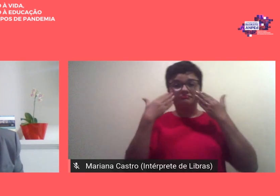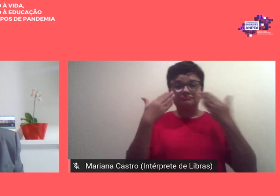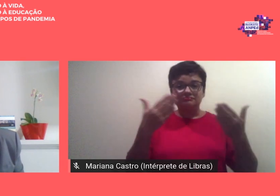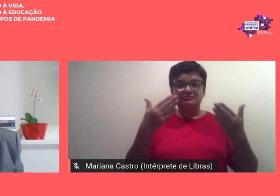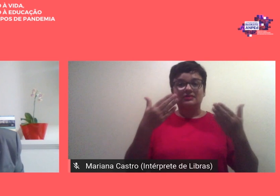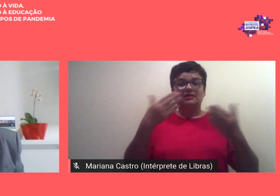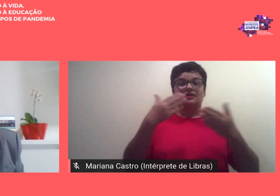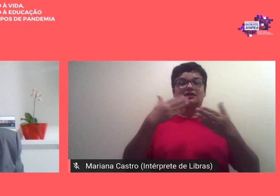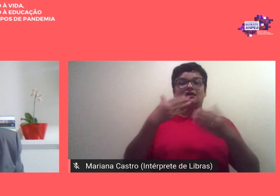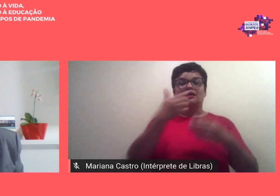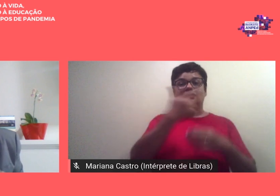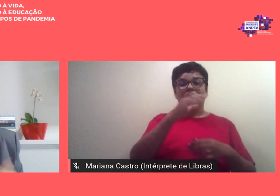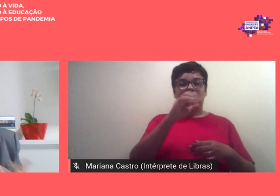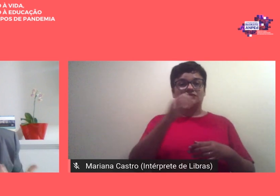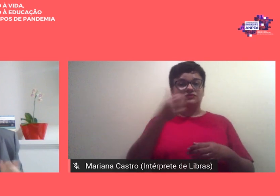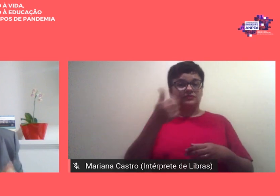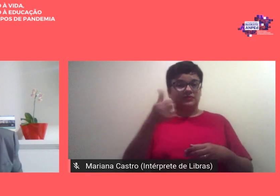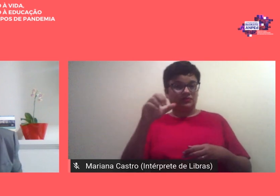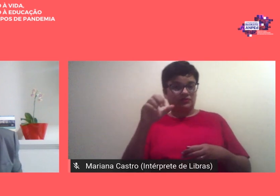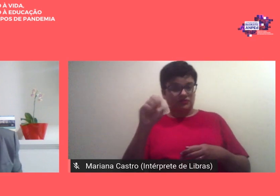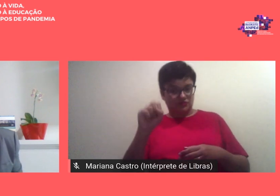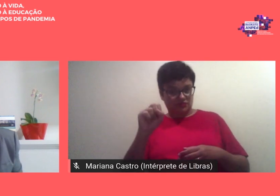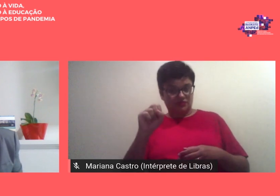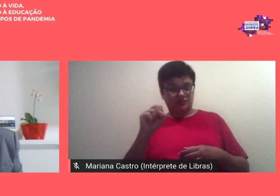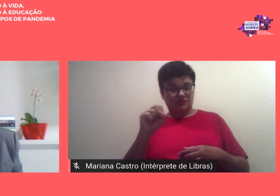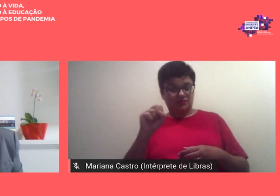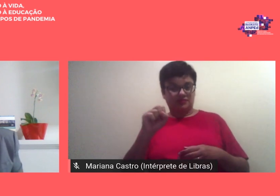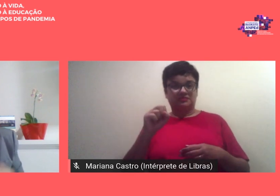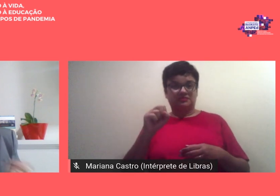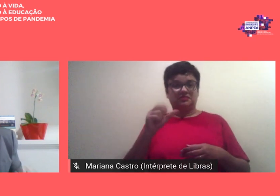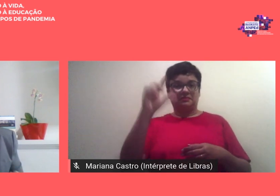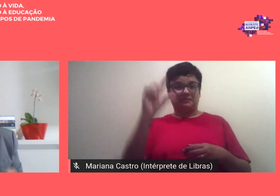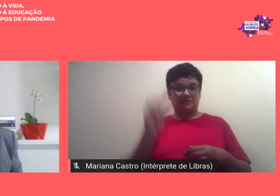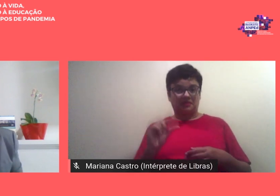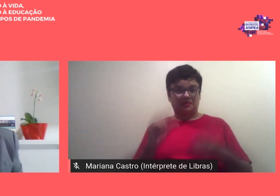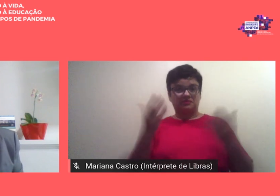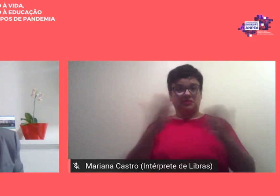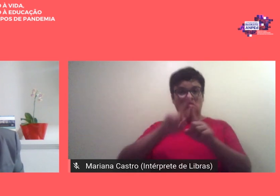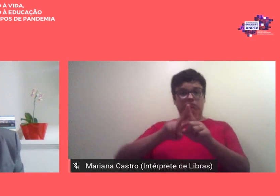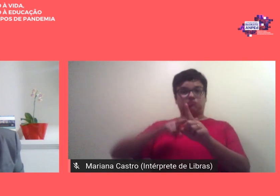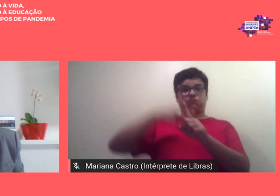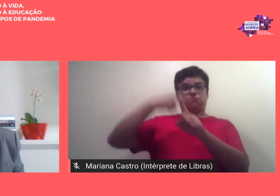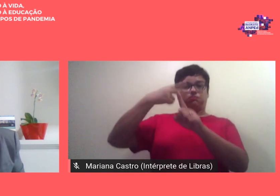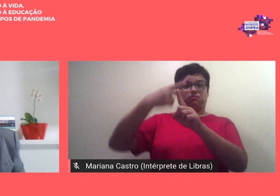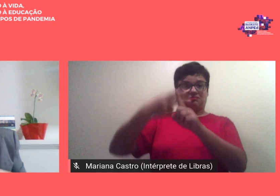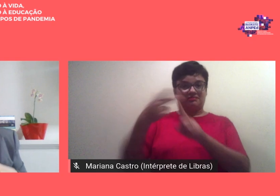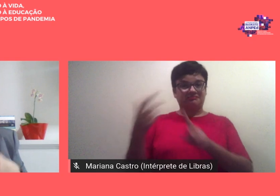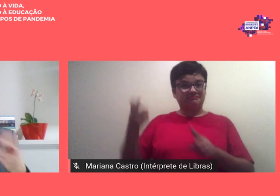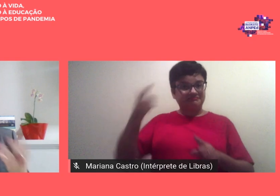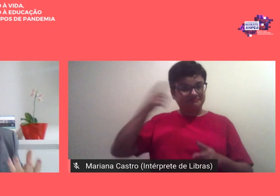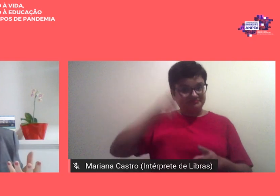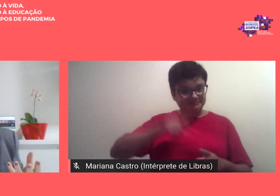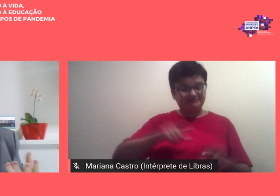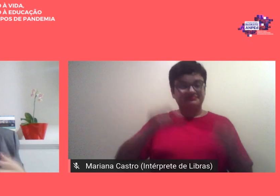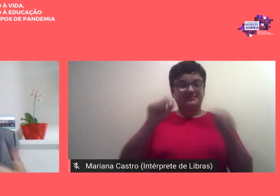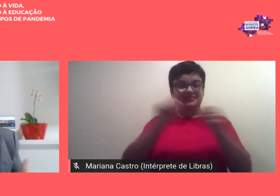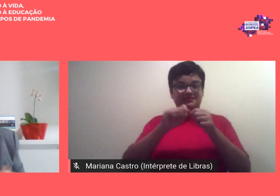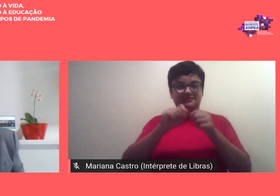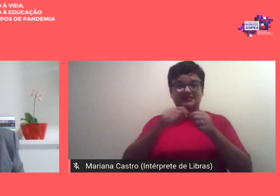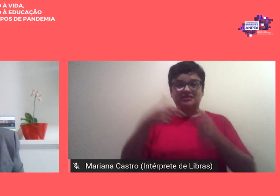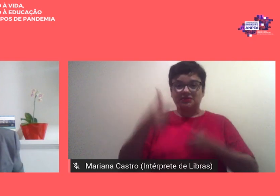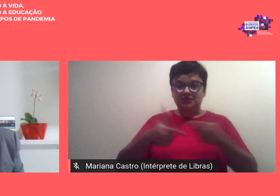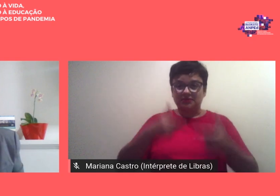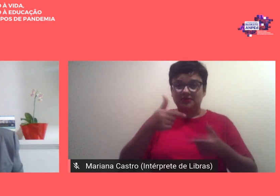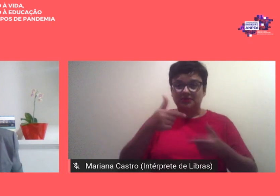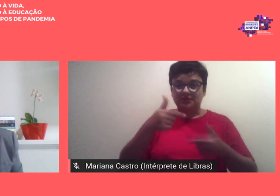261 nós mais que dobramos para fazer isso funcionou durante